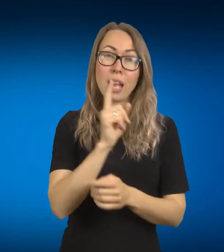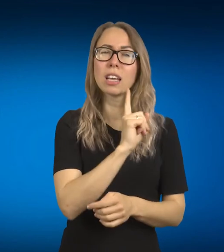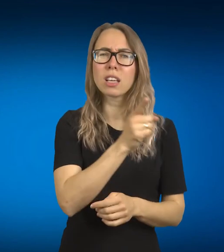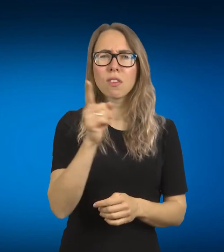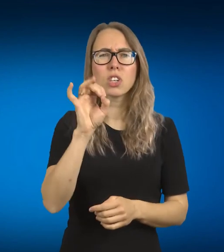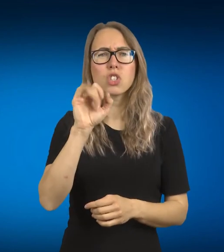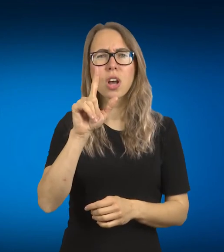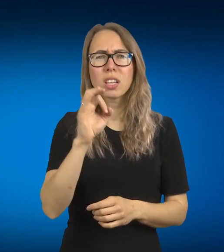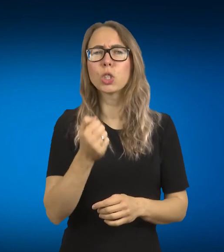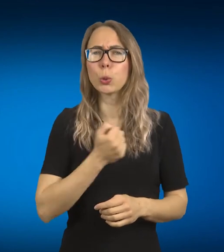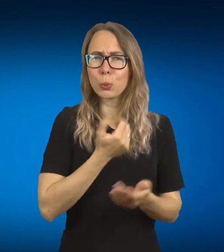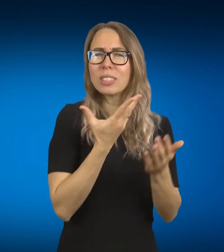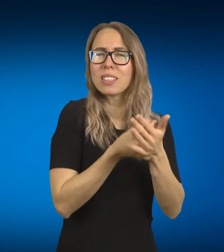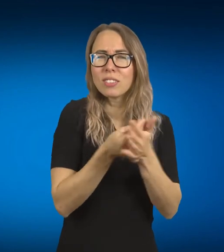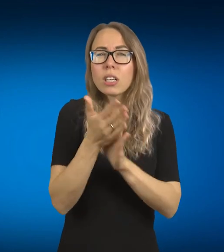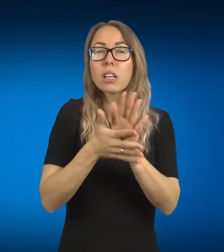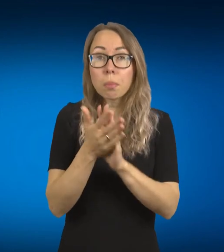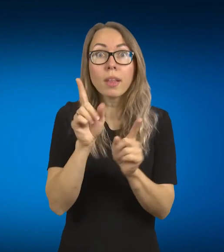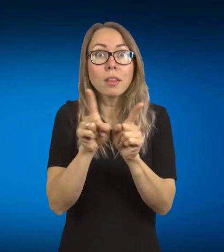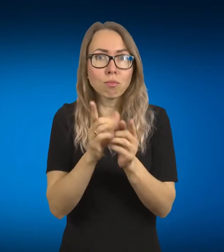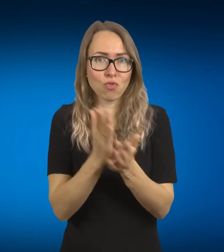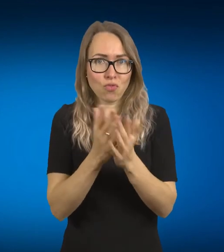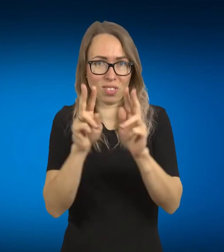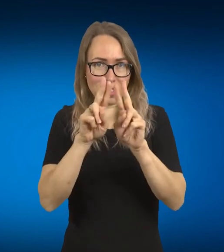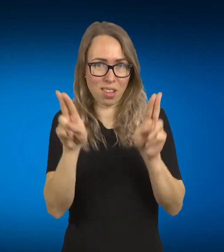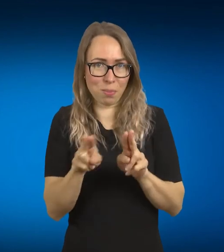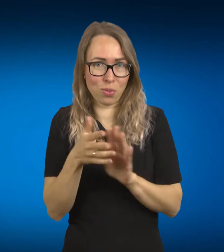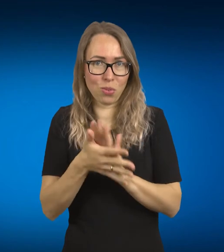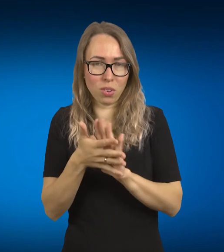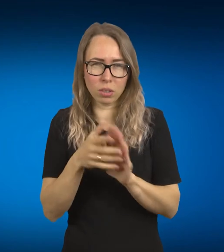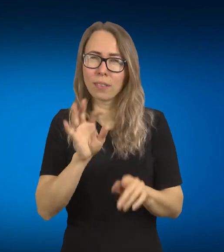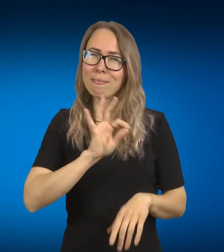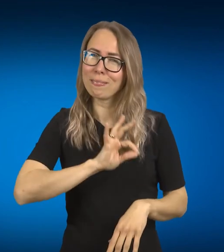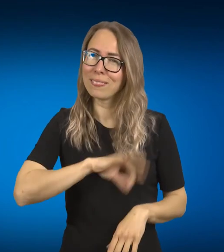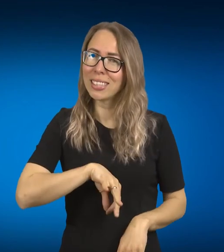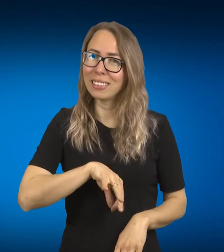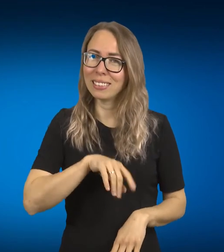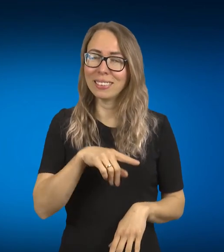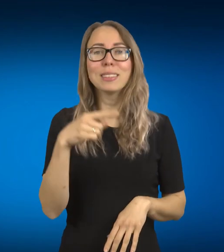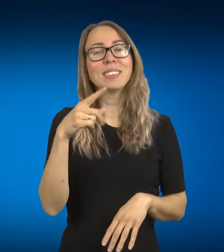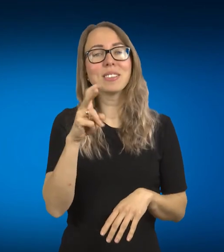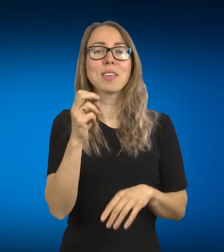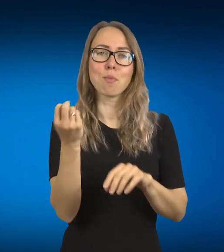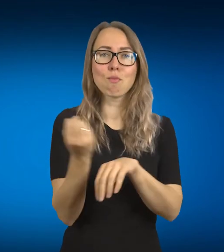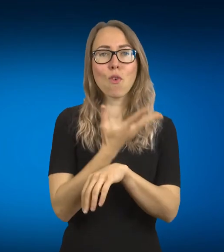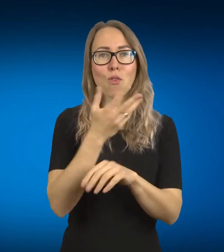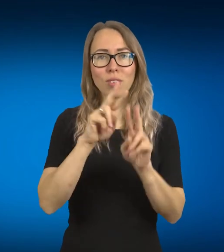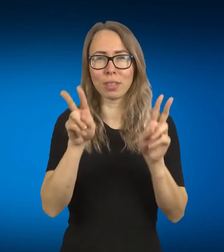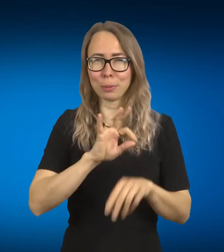bet ją irgi, nu, pravartu mokėti ir galima susikalbėti, tarkim, su įvairių šalių, čia eisi. Nu,